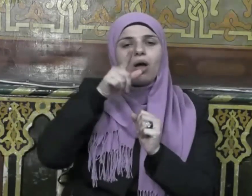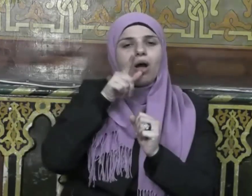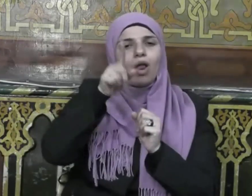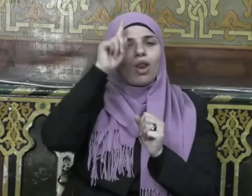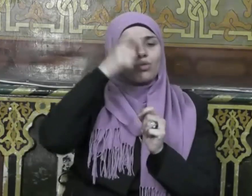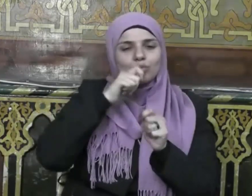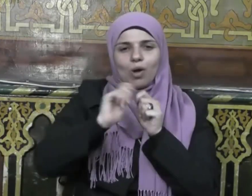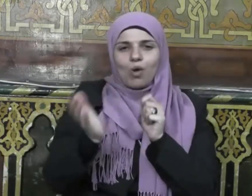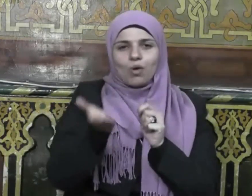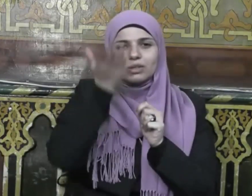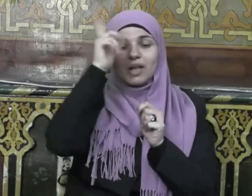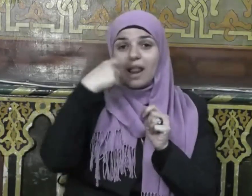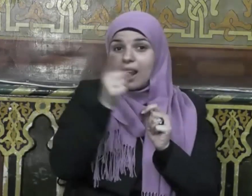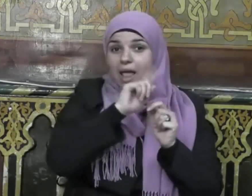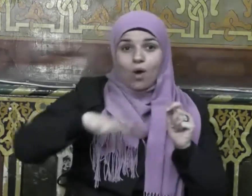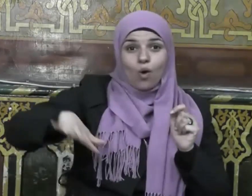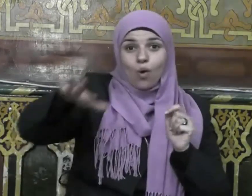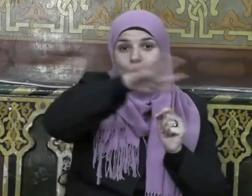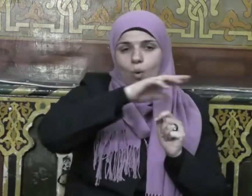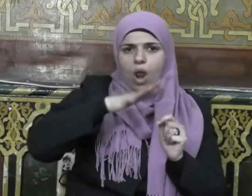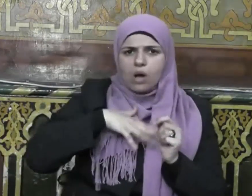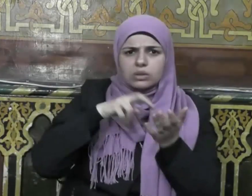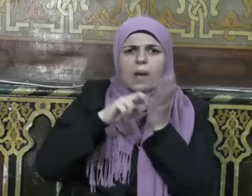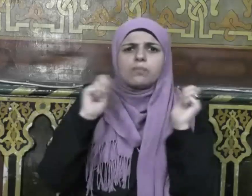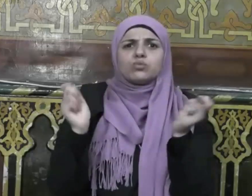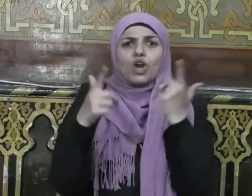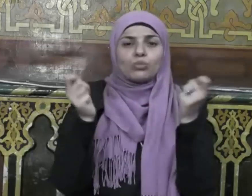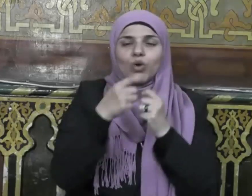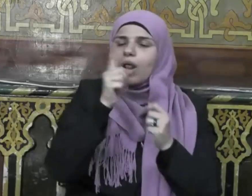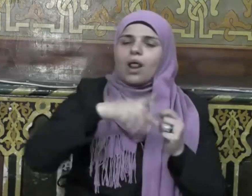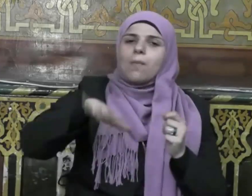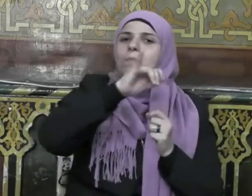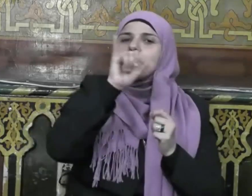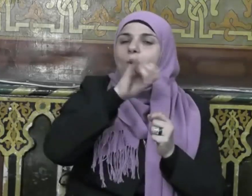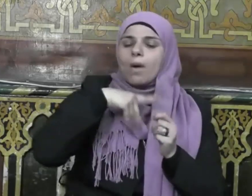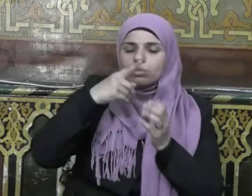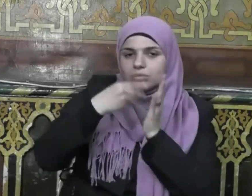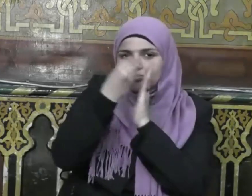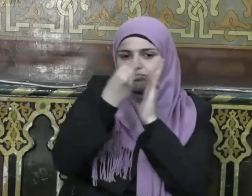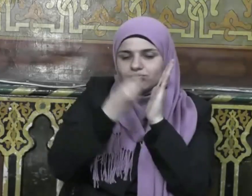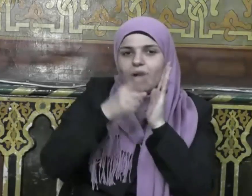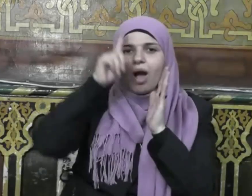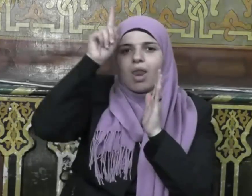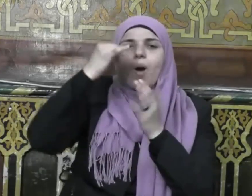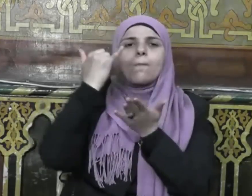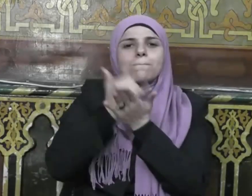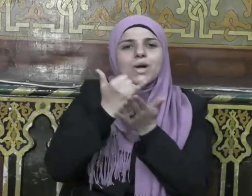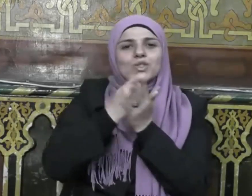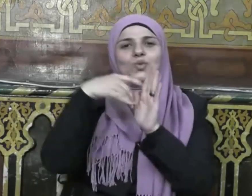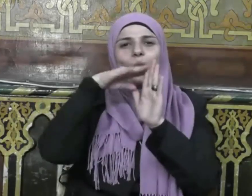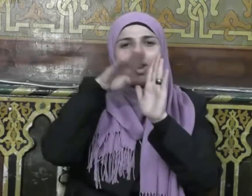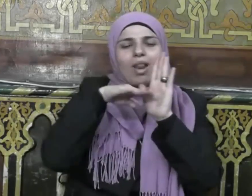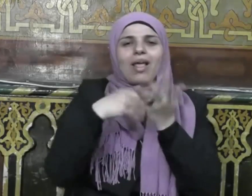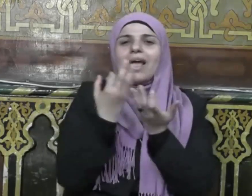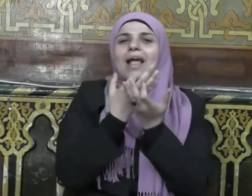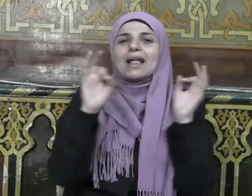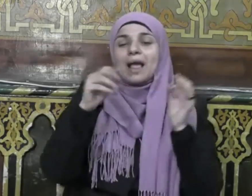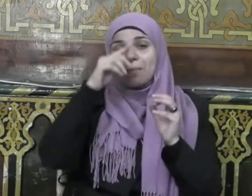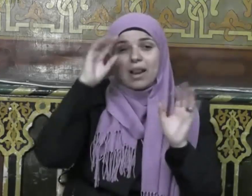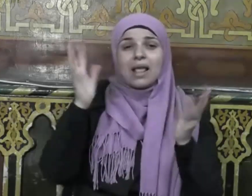شأنه فلا تعجل عليهم إنما نعد لهم عدا ولما كان الإنسان في